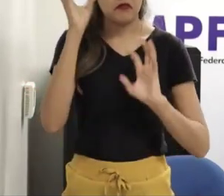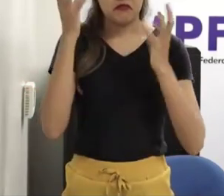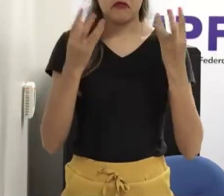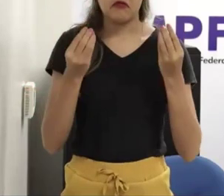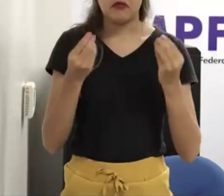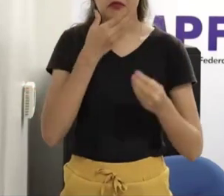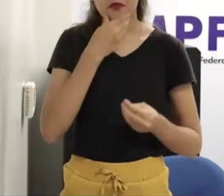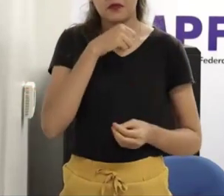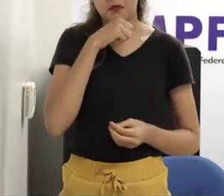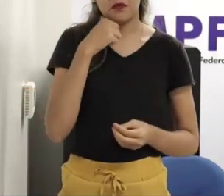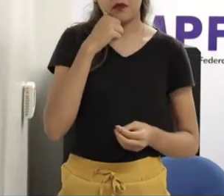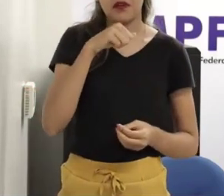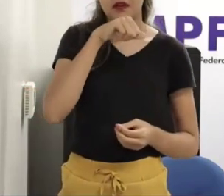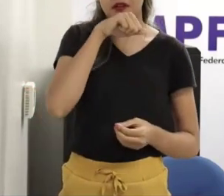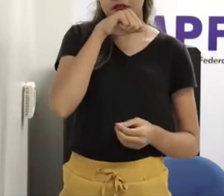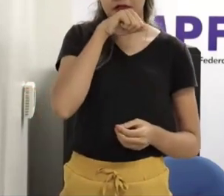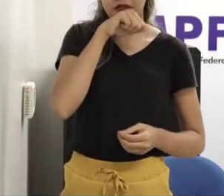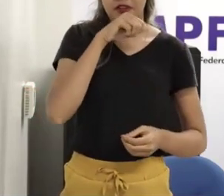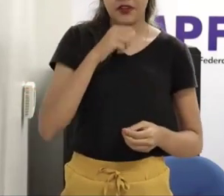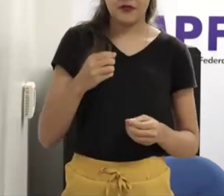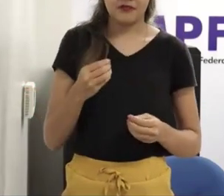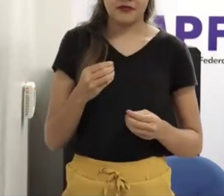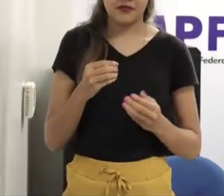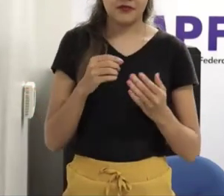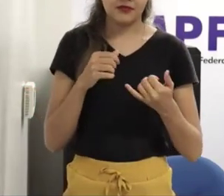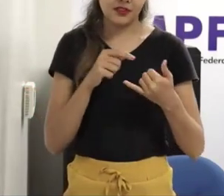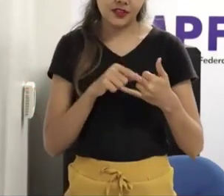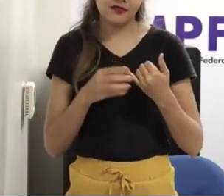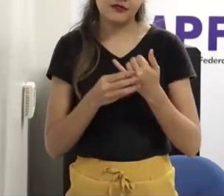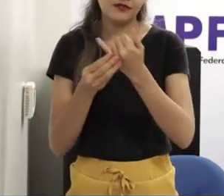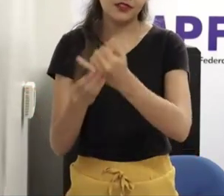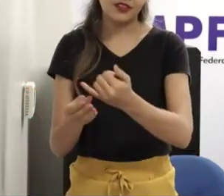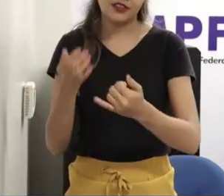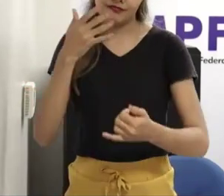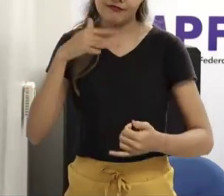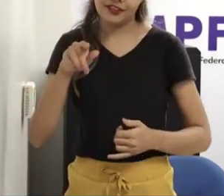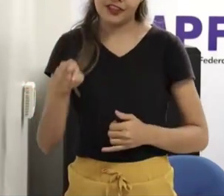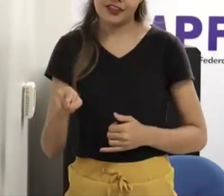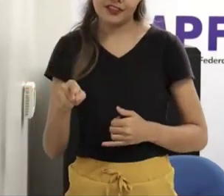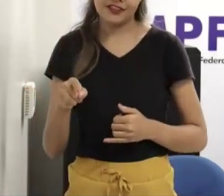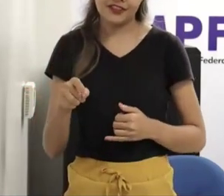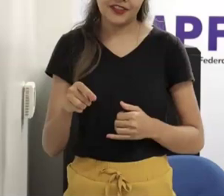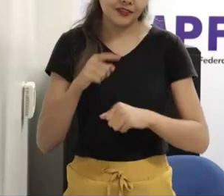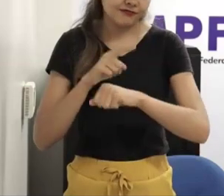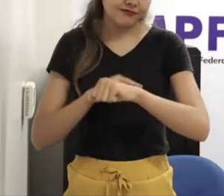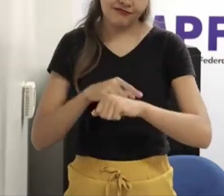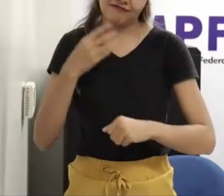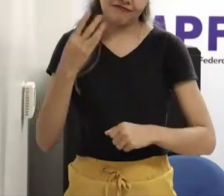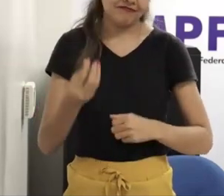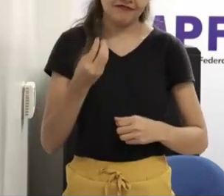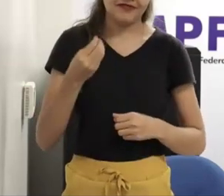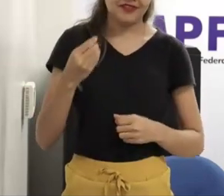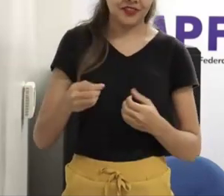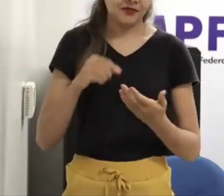faz, né? E daí, se acontece um crime, a família vai falar, nossa senhora, eu sou um péssimo pai,